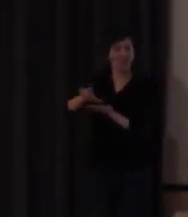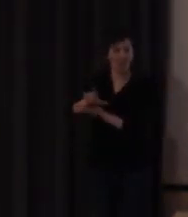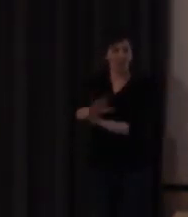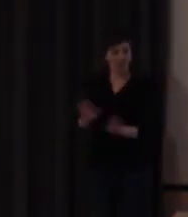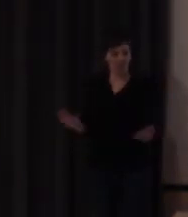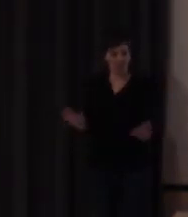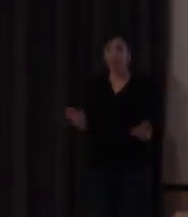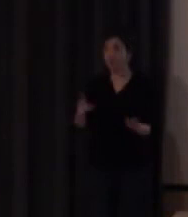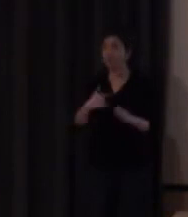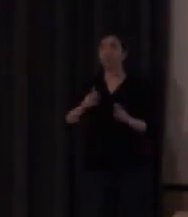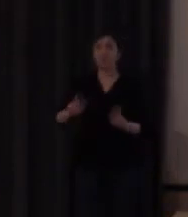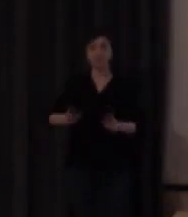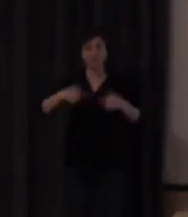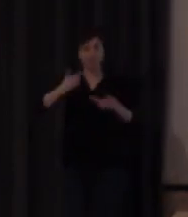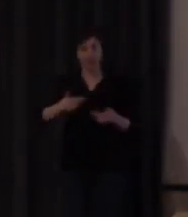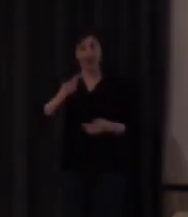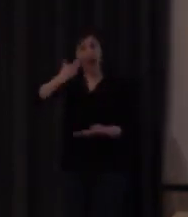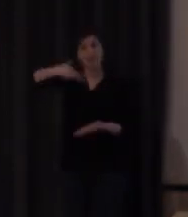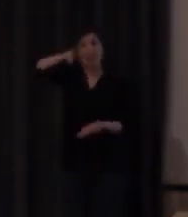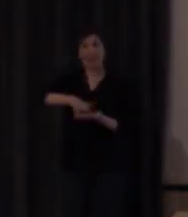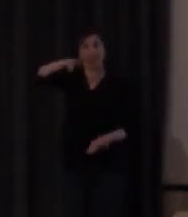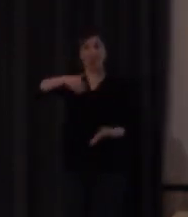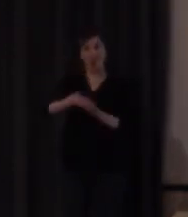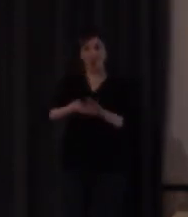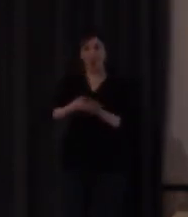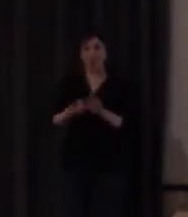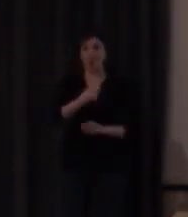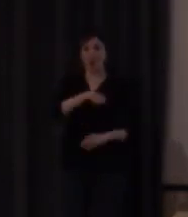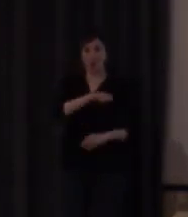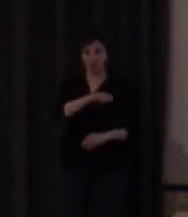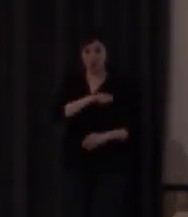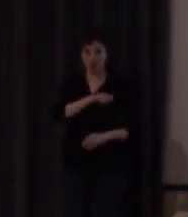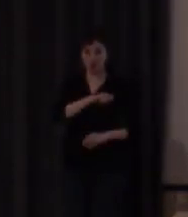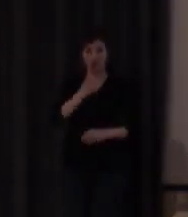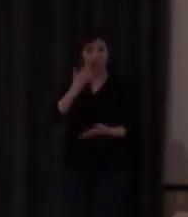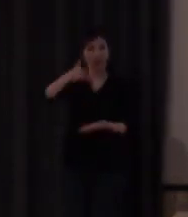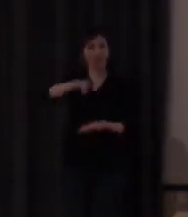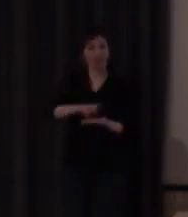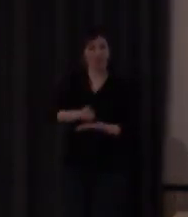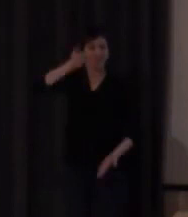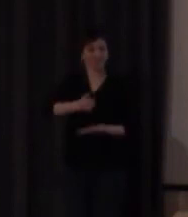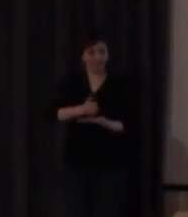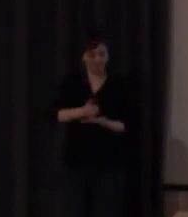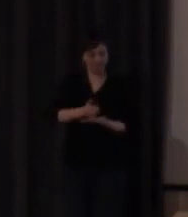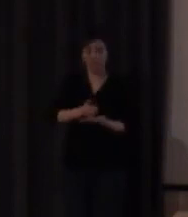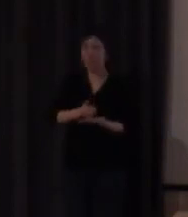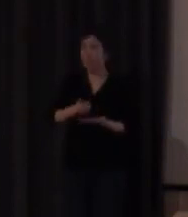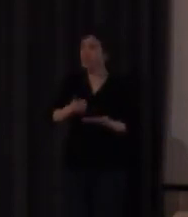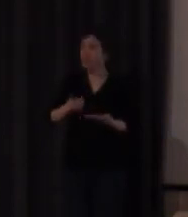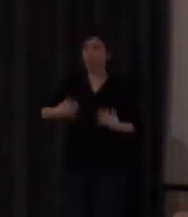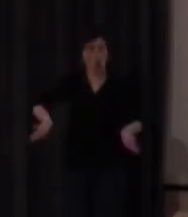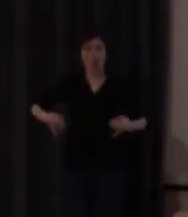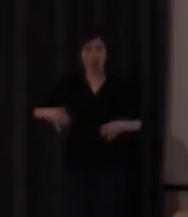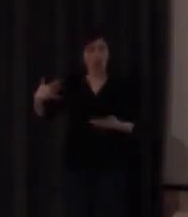habilitado en lengua de signos española ¿esto qué es? pues un proceso normal y corriente ¿qué ocurre cuando un